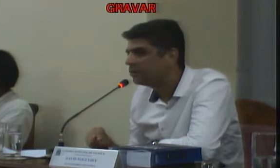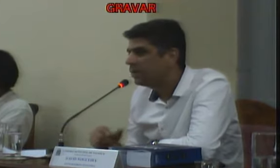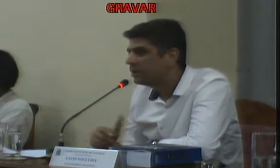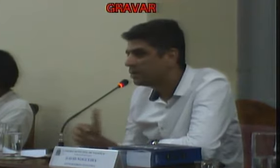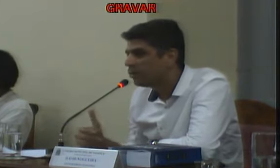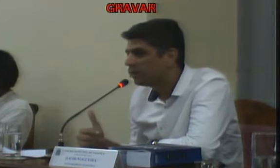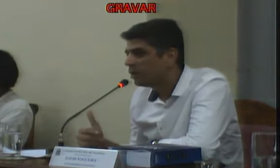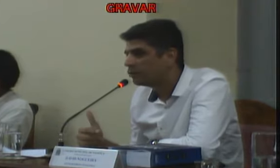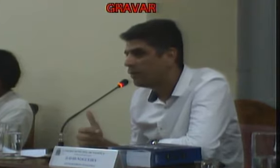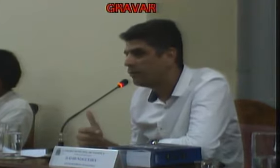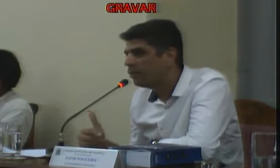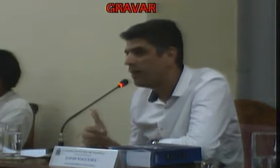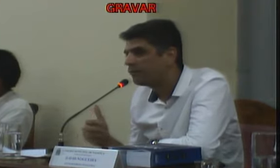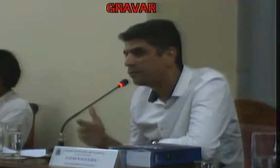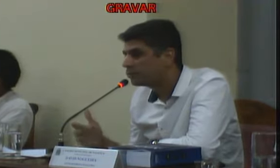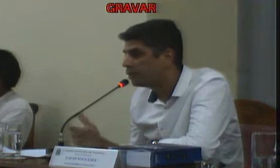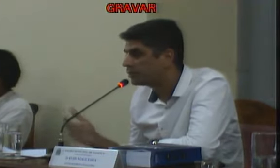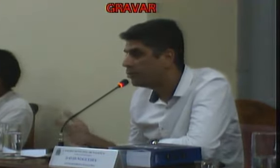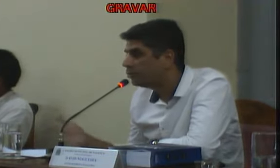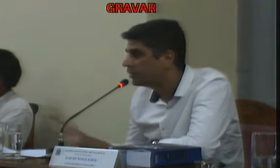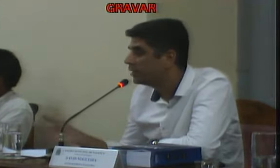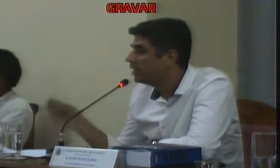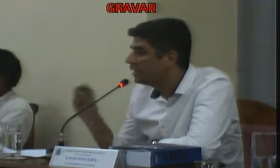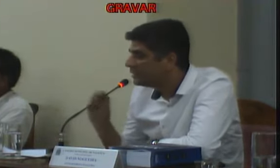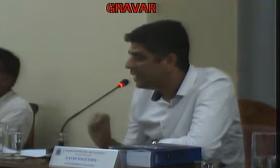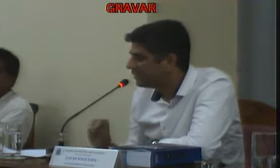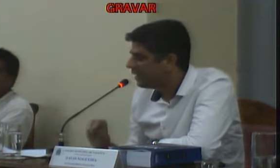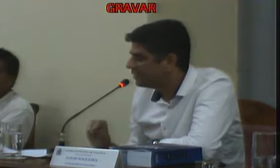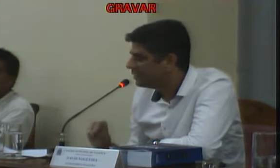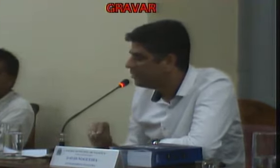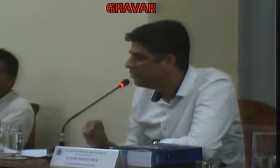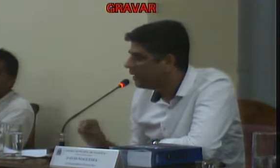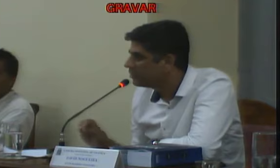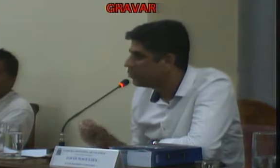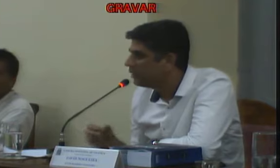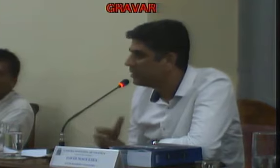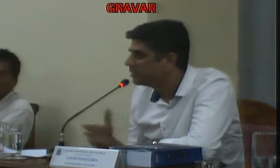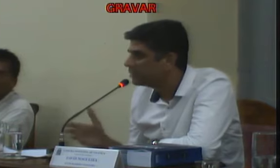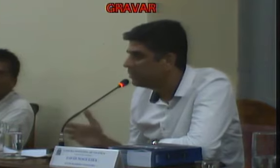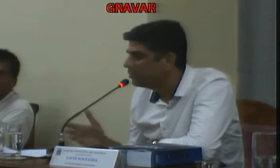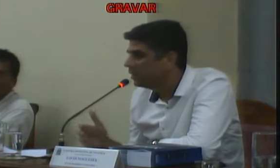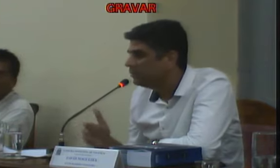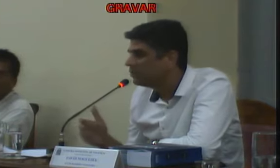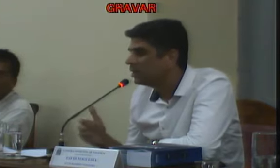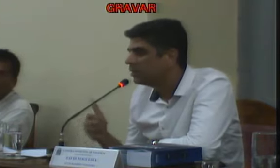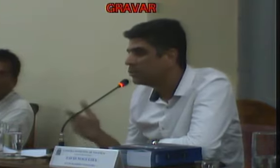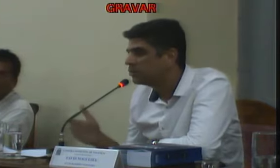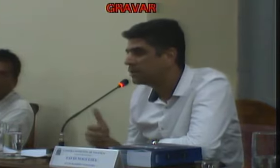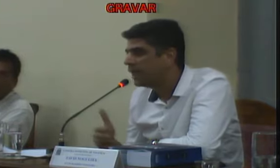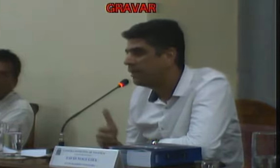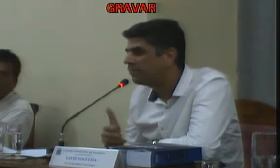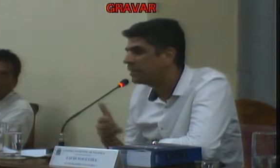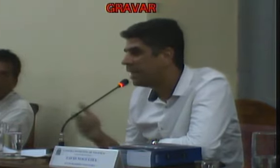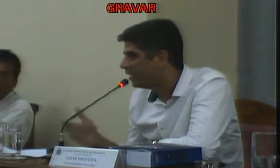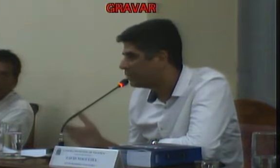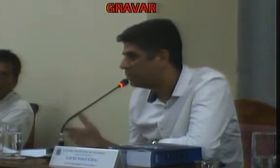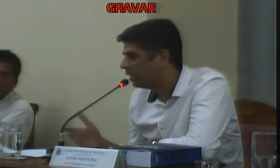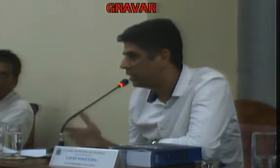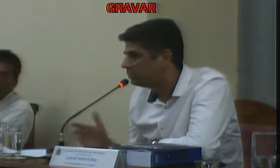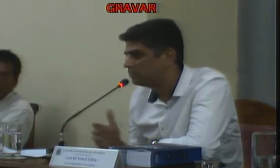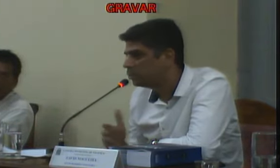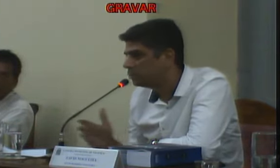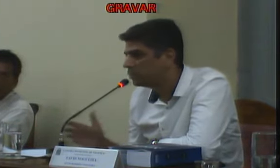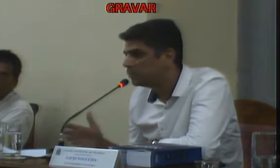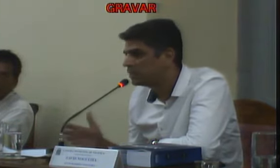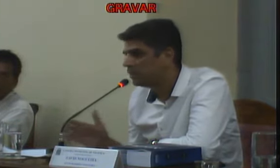chegando se coloca de uma forma afrontosa como que se essa casa aqui tivesse alguma intenção de querer disputar vaidade com